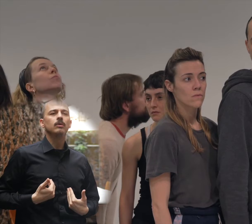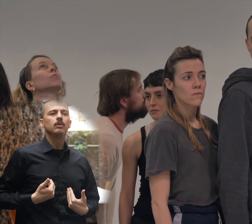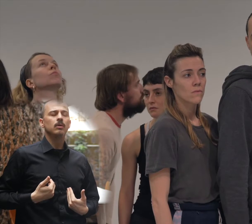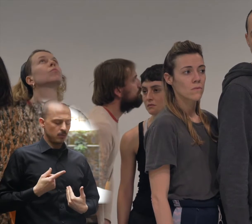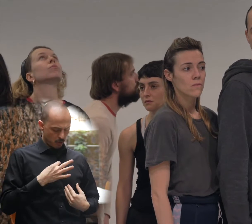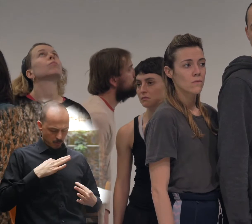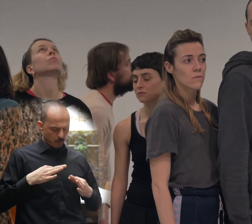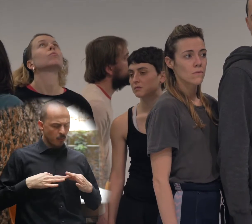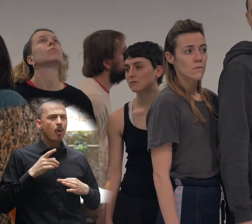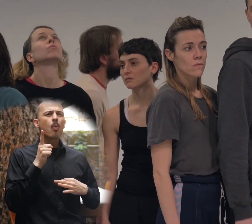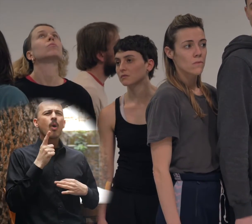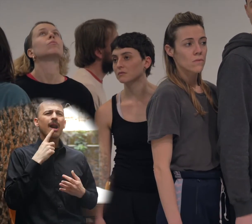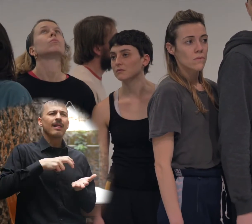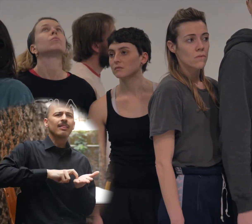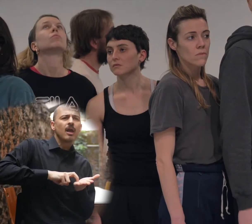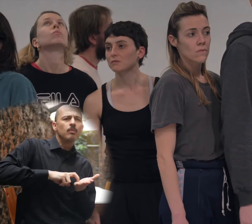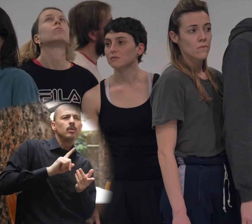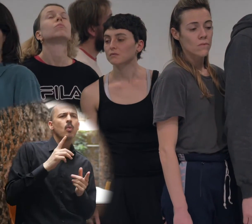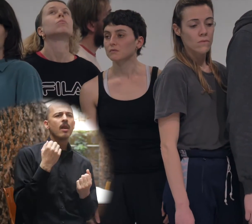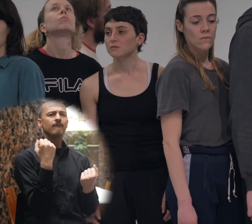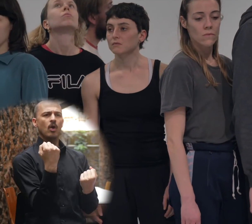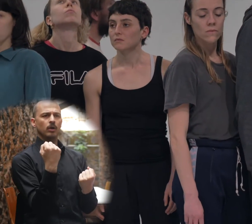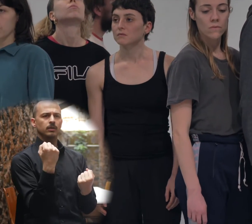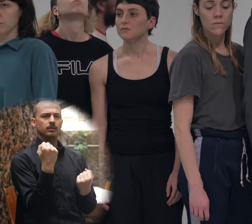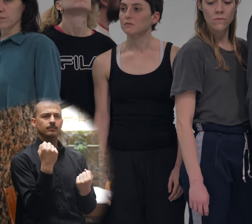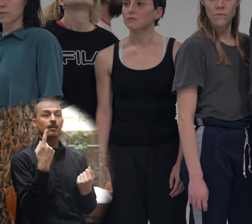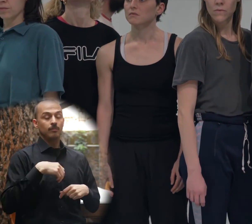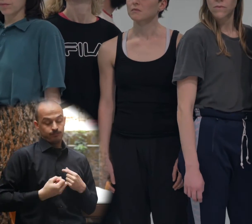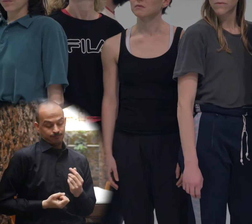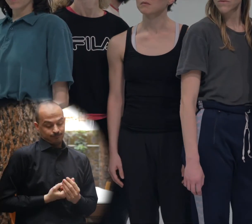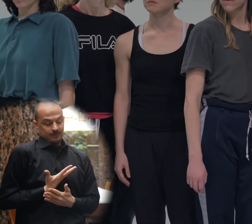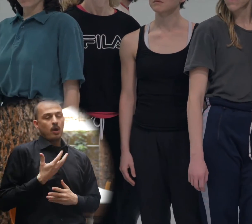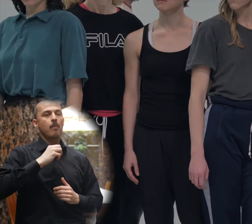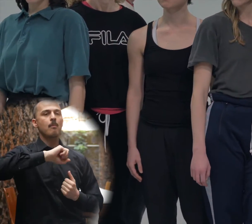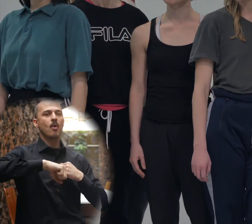stessi dei punti di forza e fragilità.